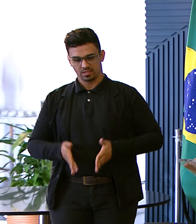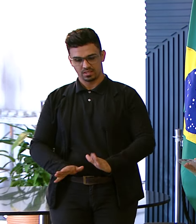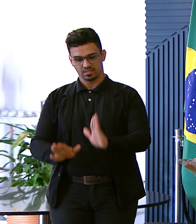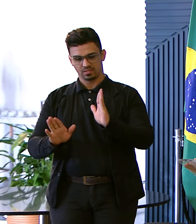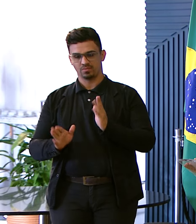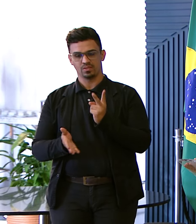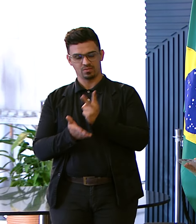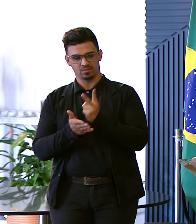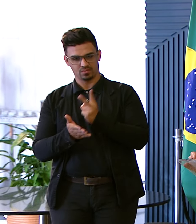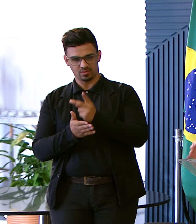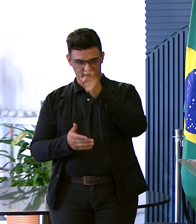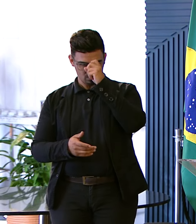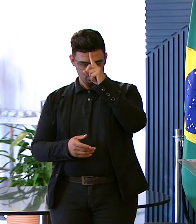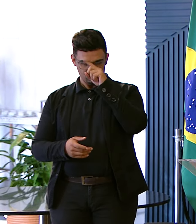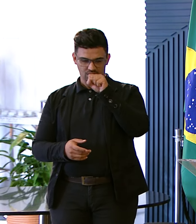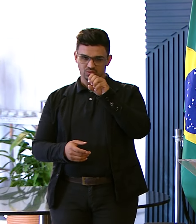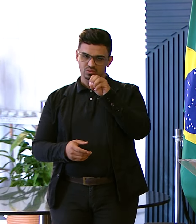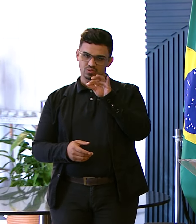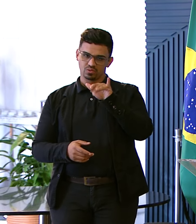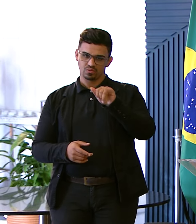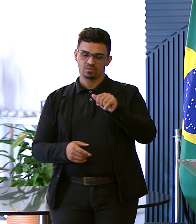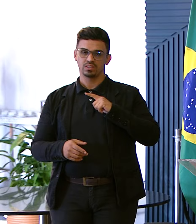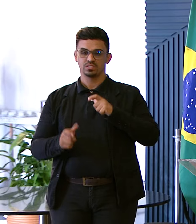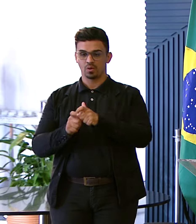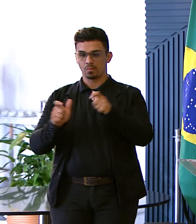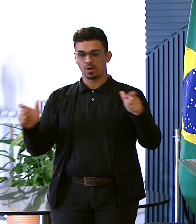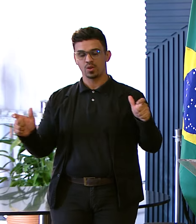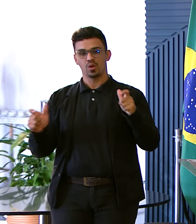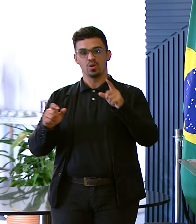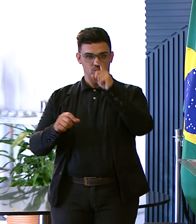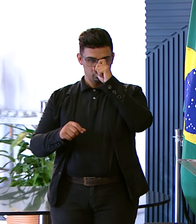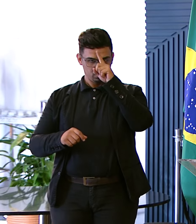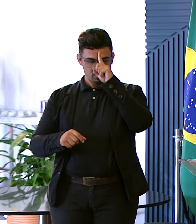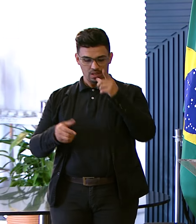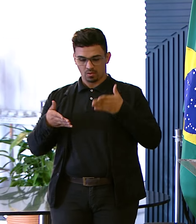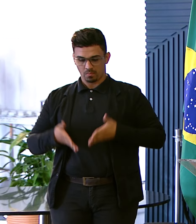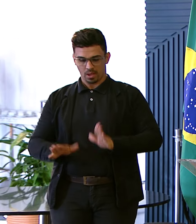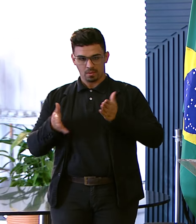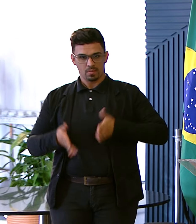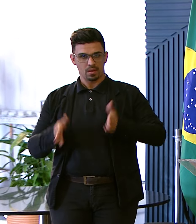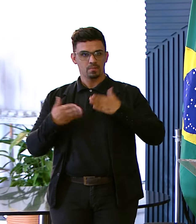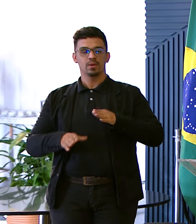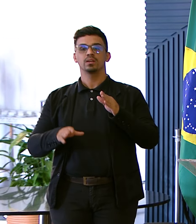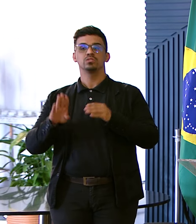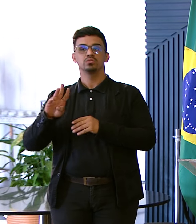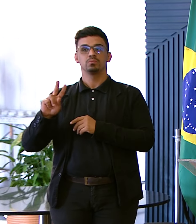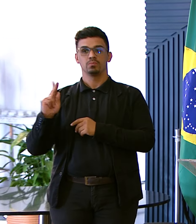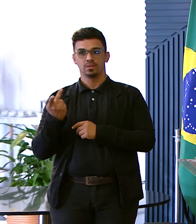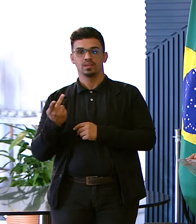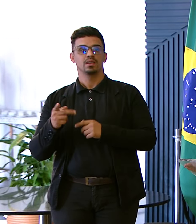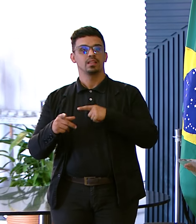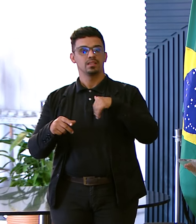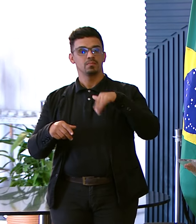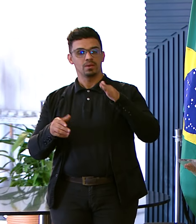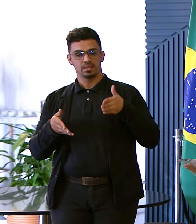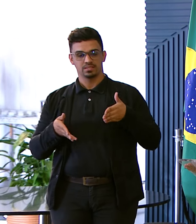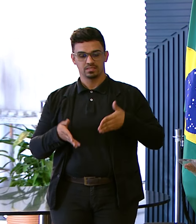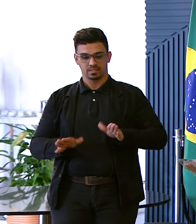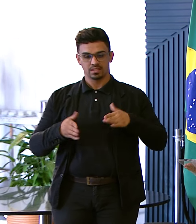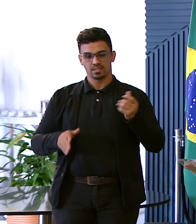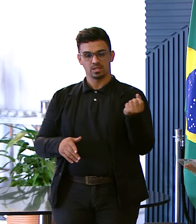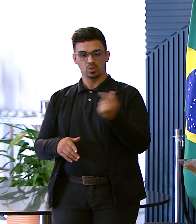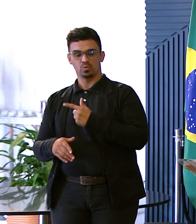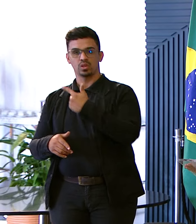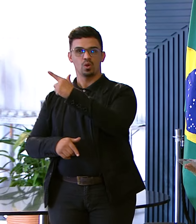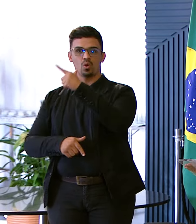No Sofia Feldman Não é à toa Que nós somos O maior hospital maternidade De Minas Gerais Nasce mais criança No Sofia Do que em qualquer Outro lugar do